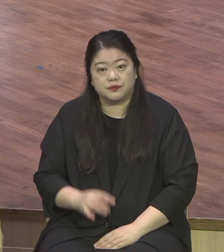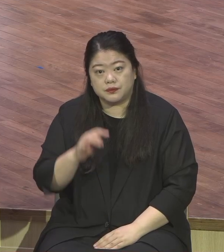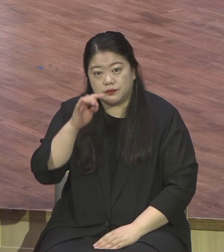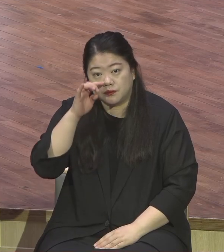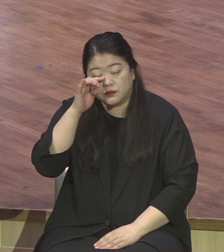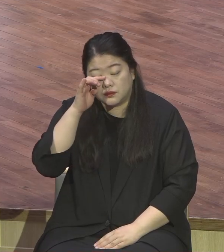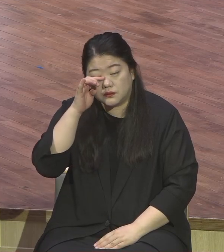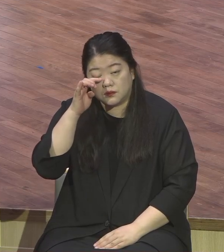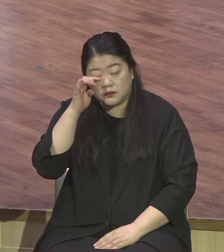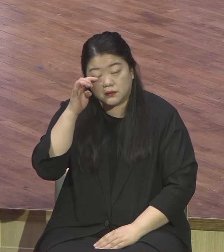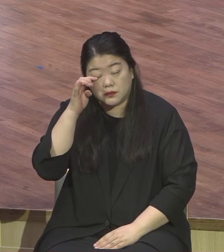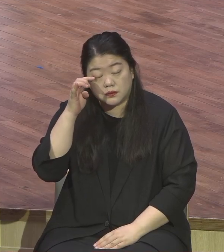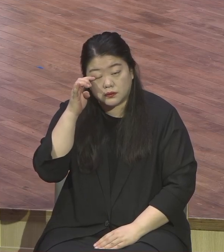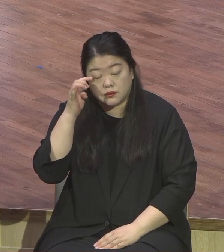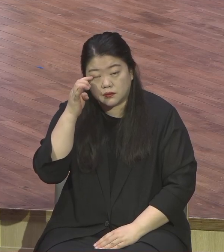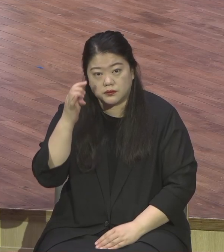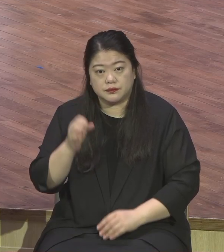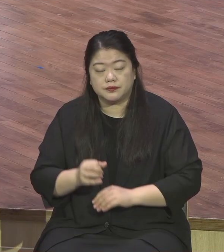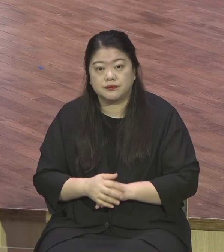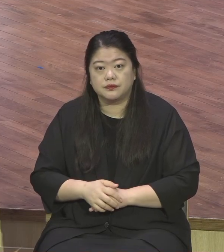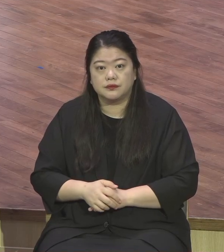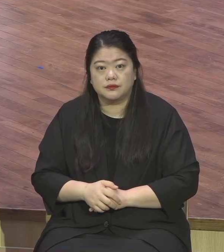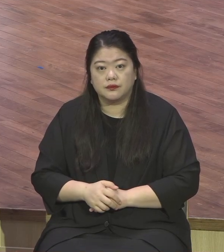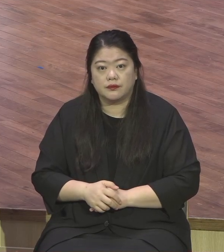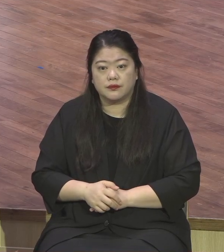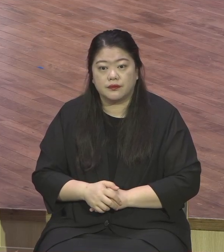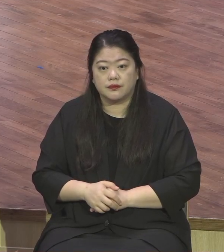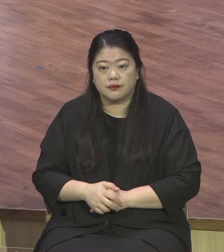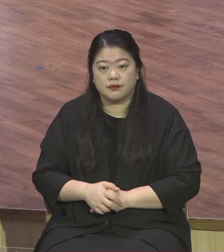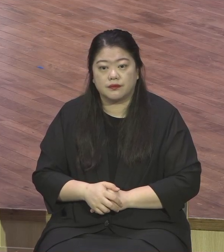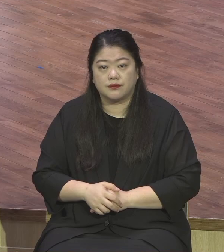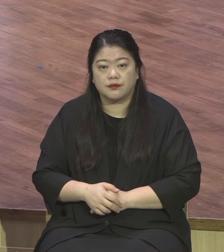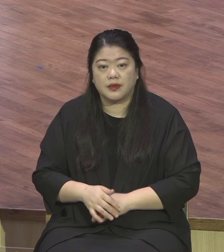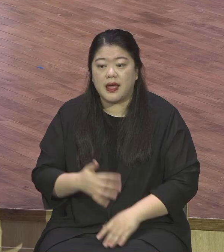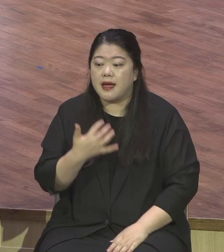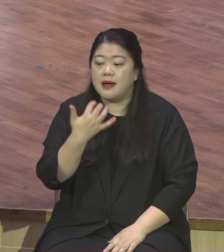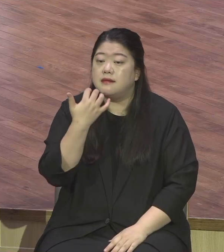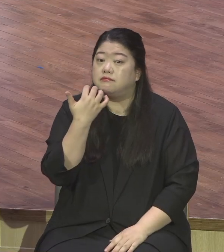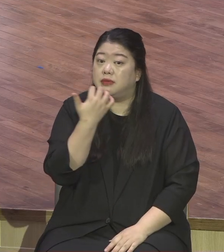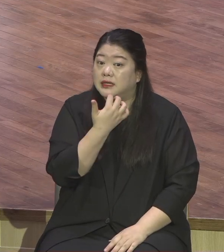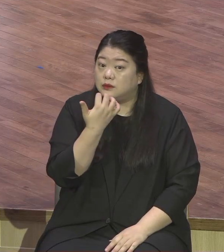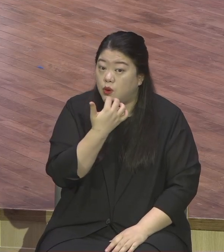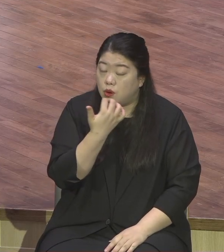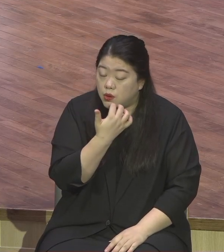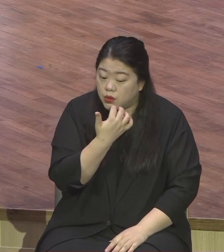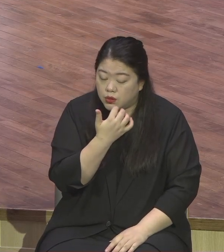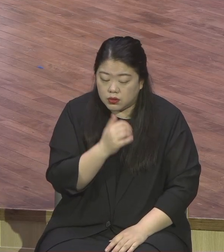예수님을 부인하는 이유 부인하게 된 것이 뭐냐 납니다. 내가